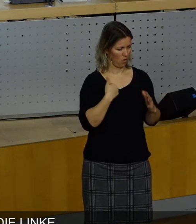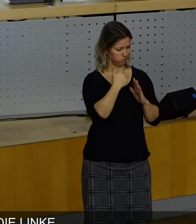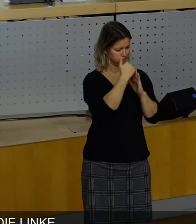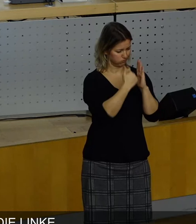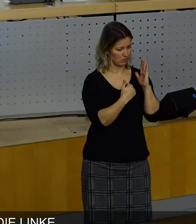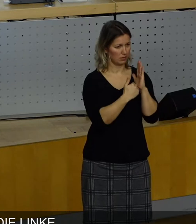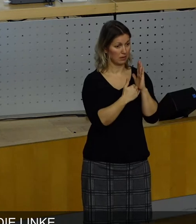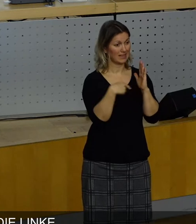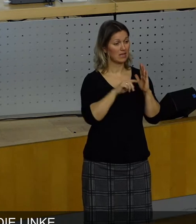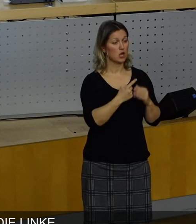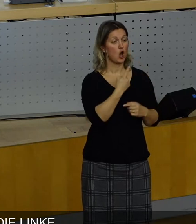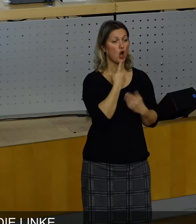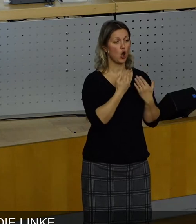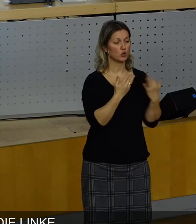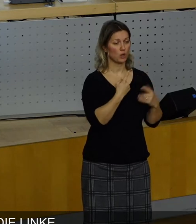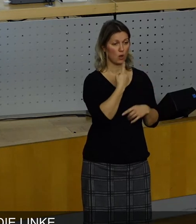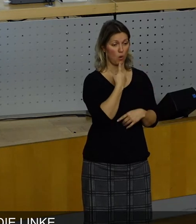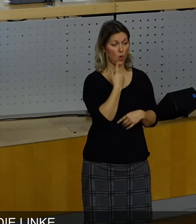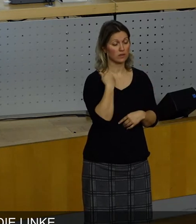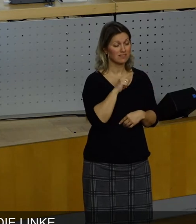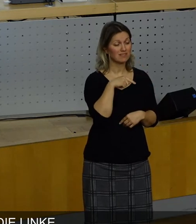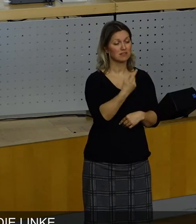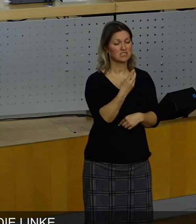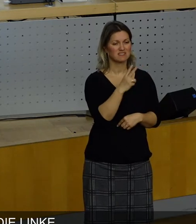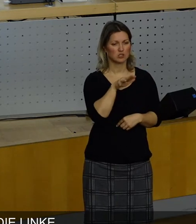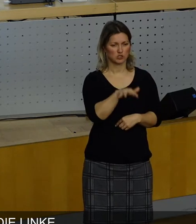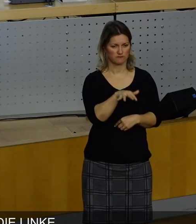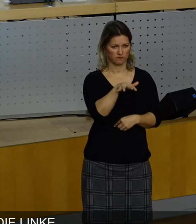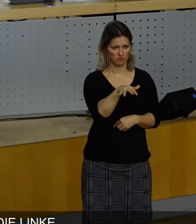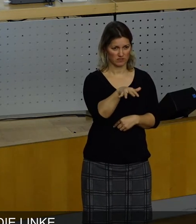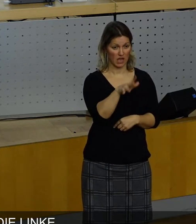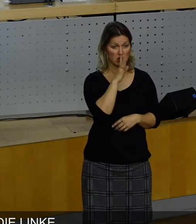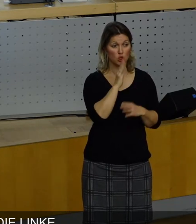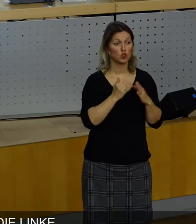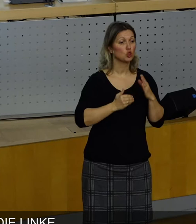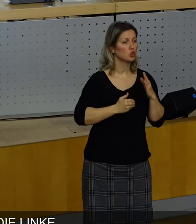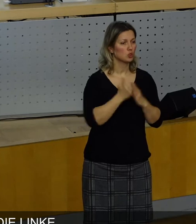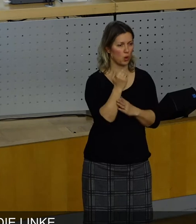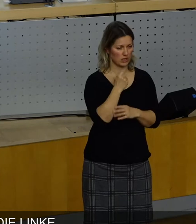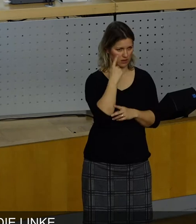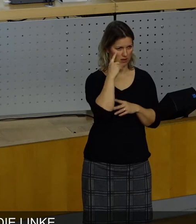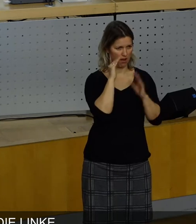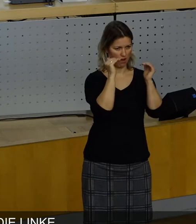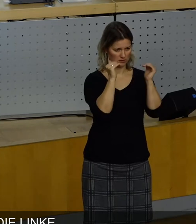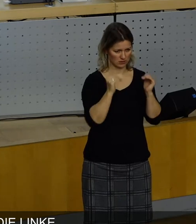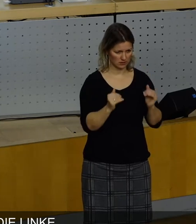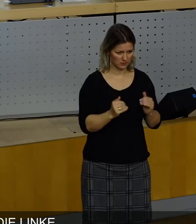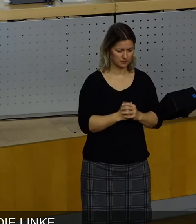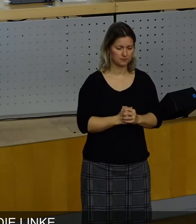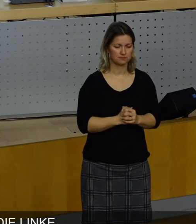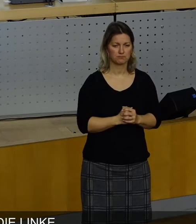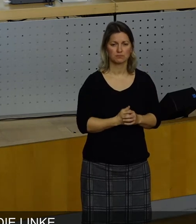Rot-Grün-Rot hat nämlich 2015 einen ganz neuen Ansatz gewählt. Wir hatten damals